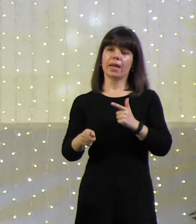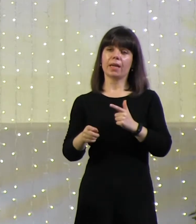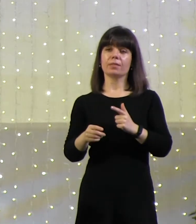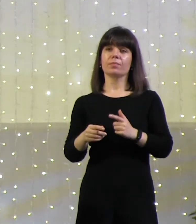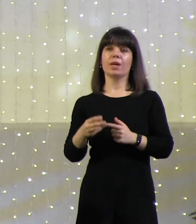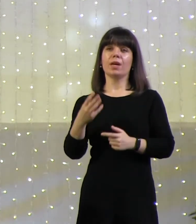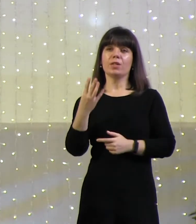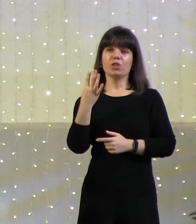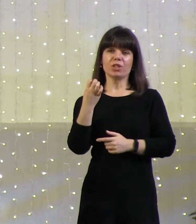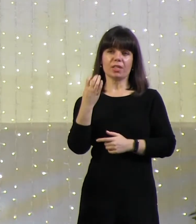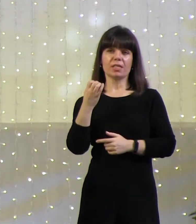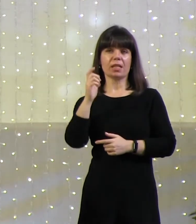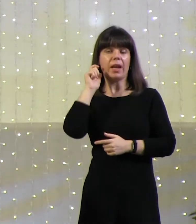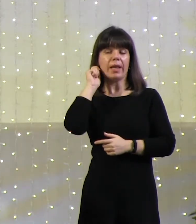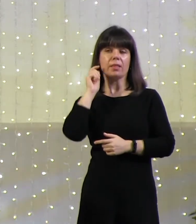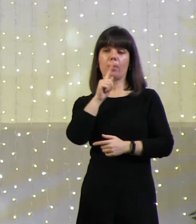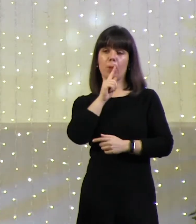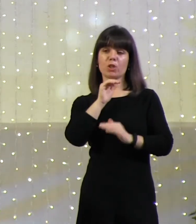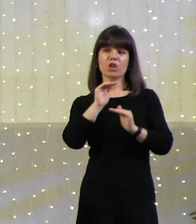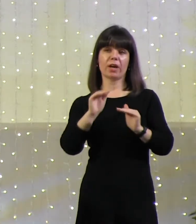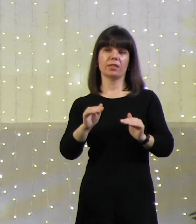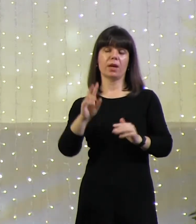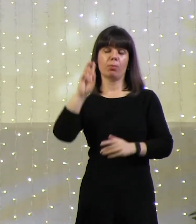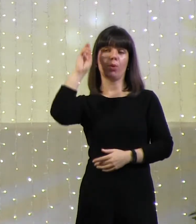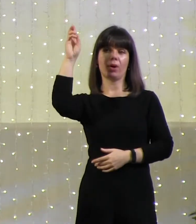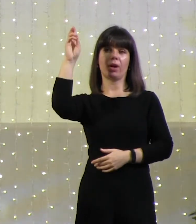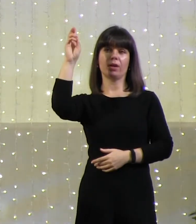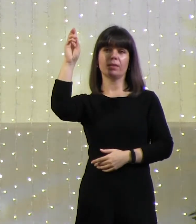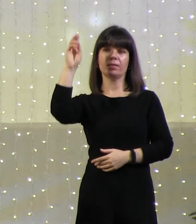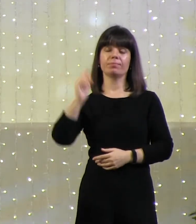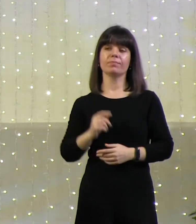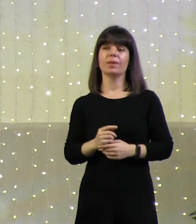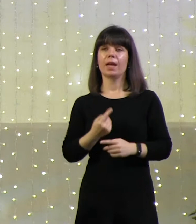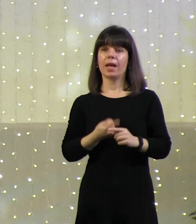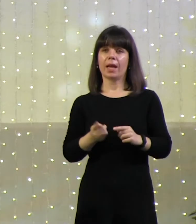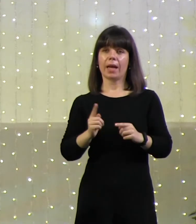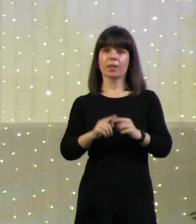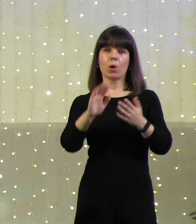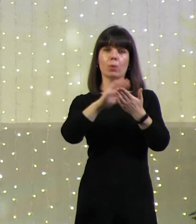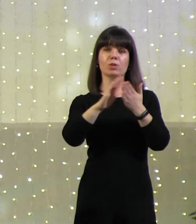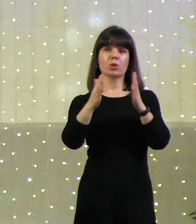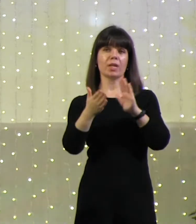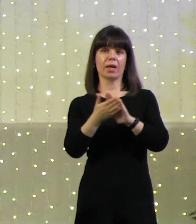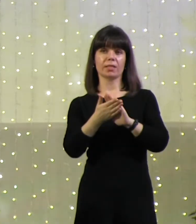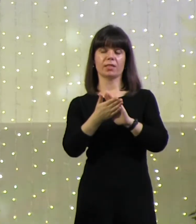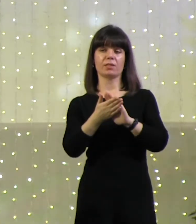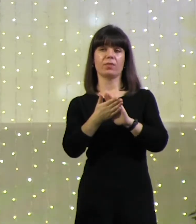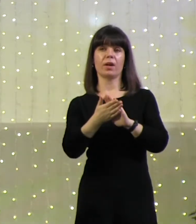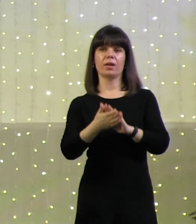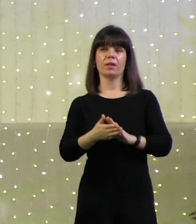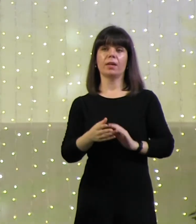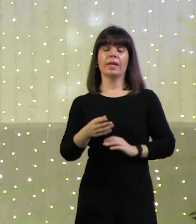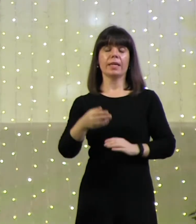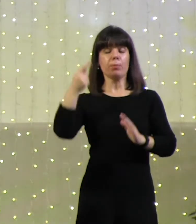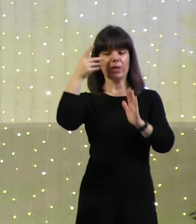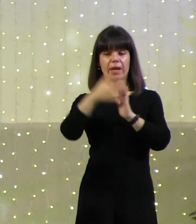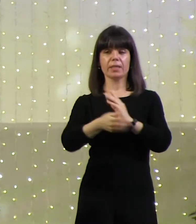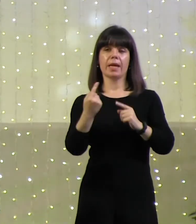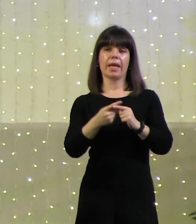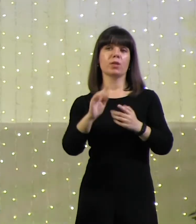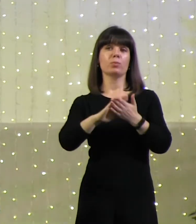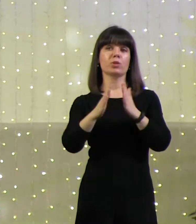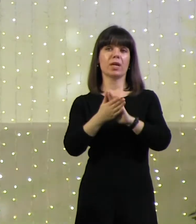приходом Иоанна Крестителя. Это обстоятельства, через которые Бог говорит. Но понять эти обстоятельства можно по-разному.